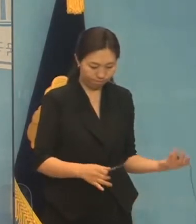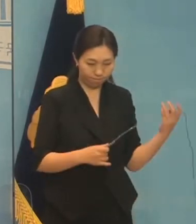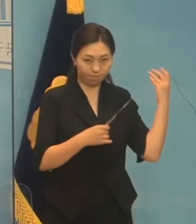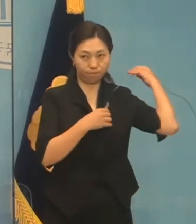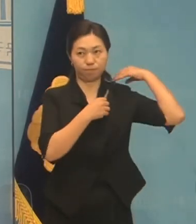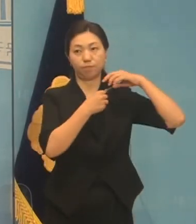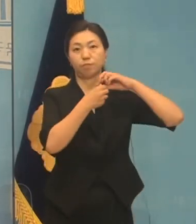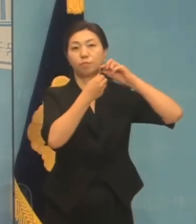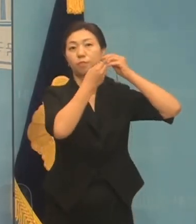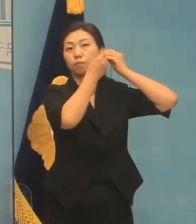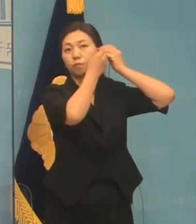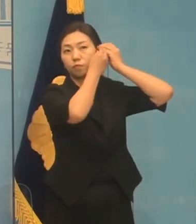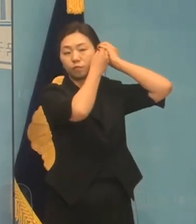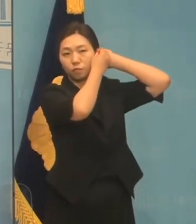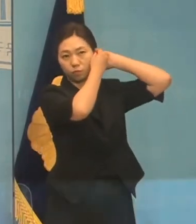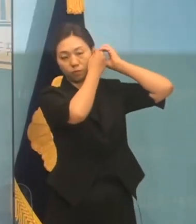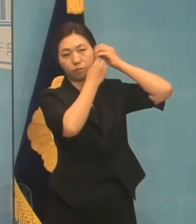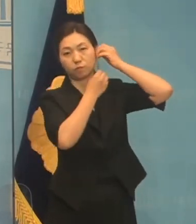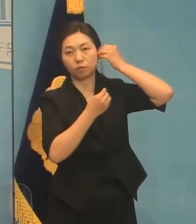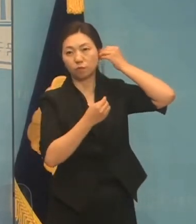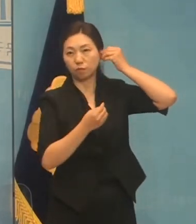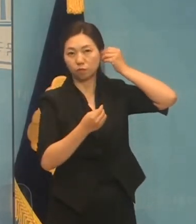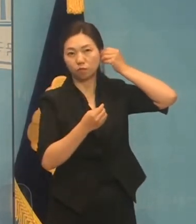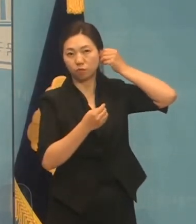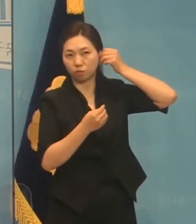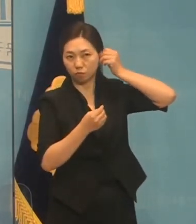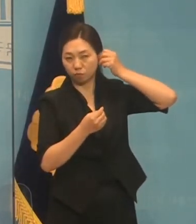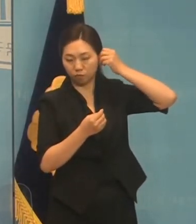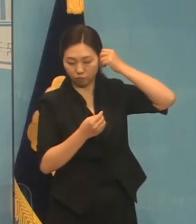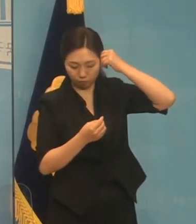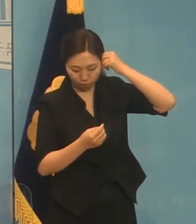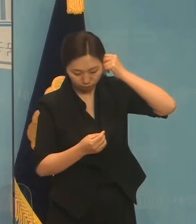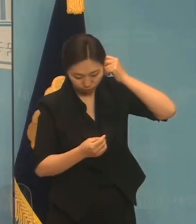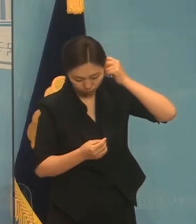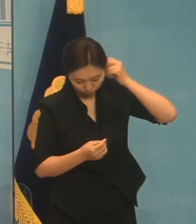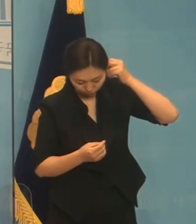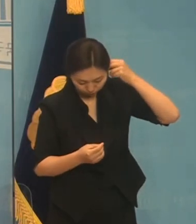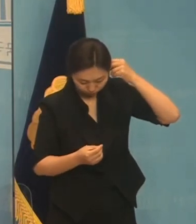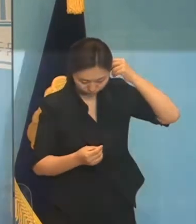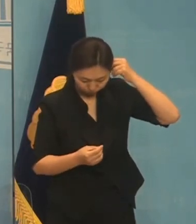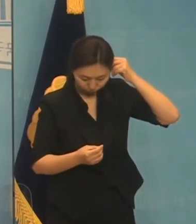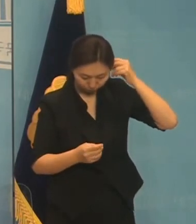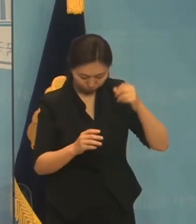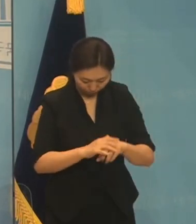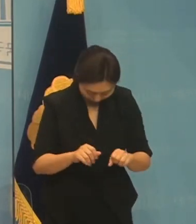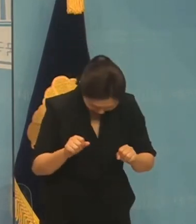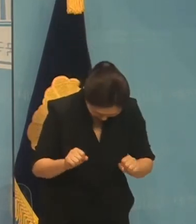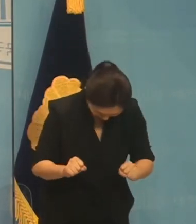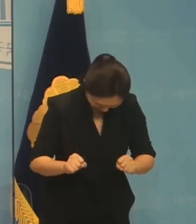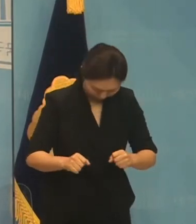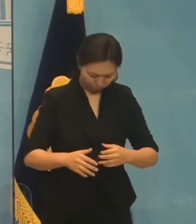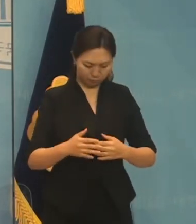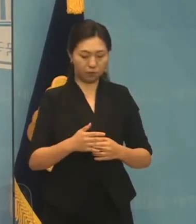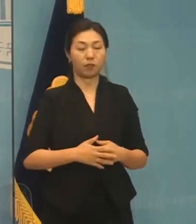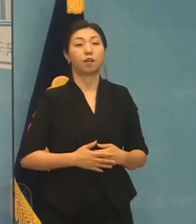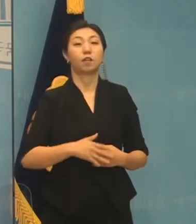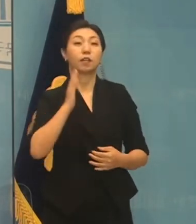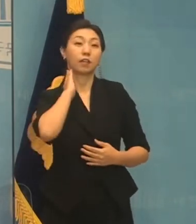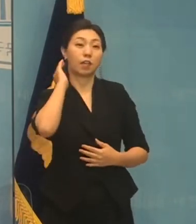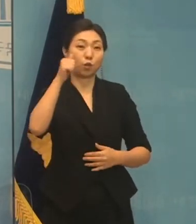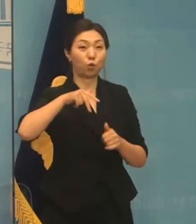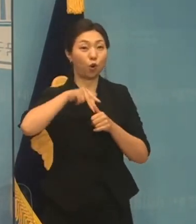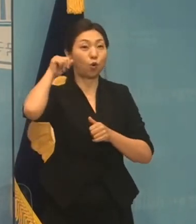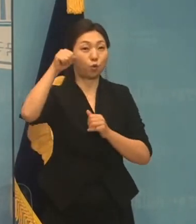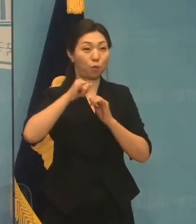네 안녕하십니까 저는 이분의 대통령 선수에 실망한